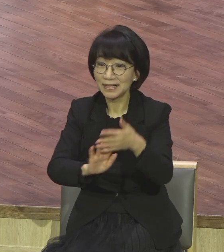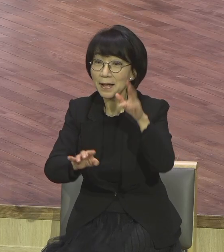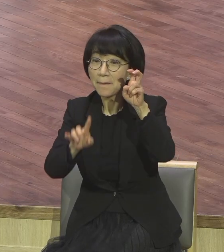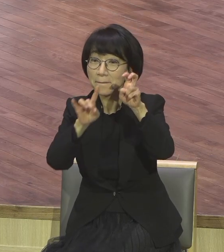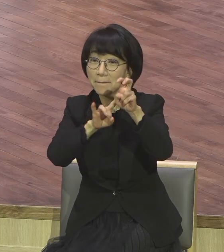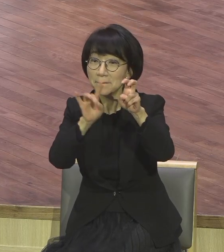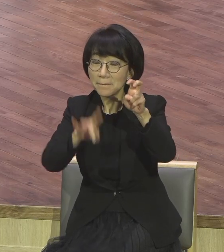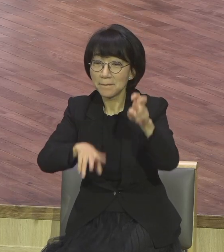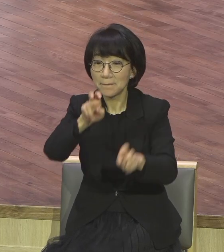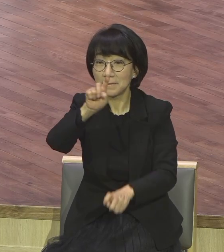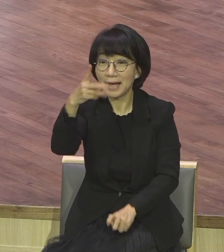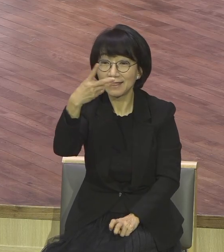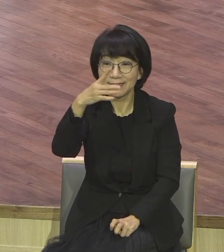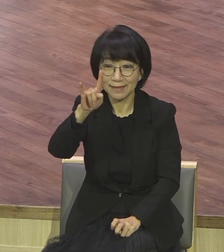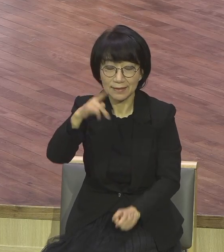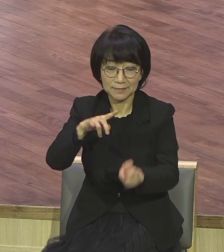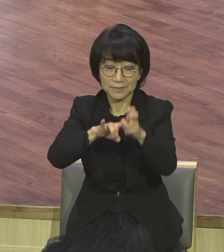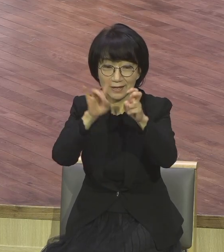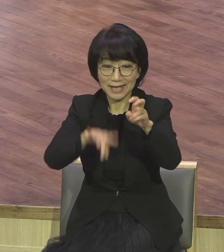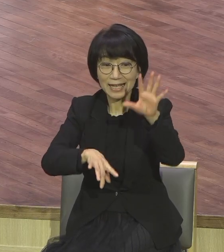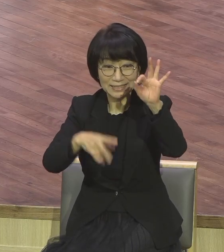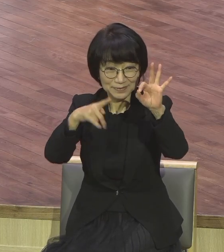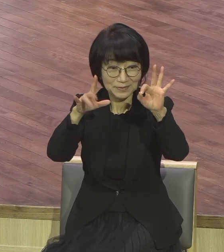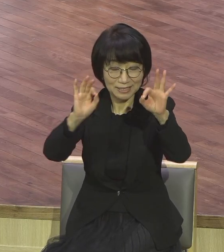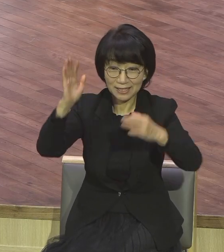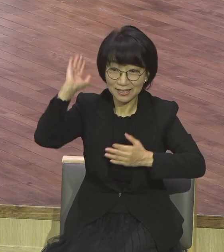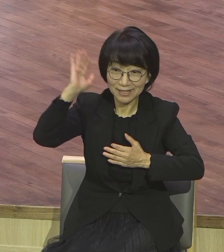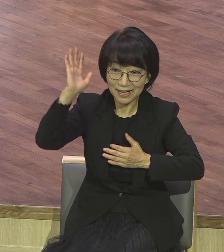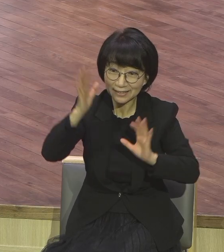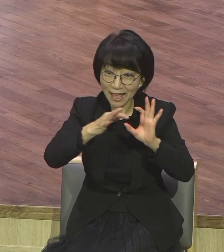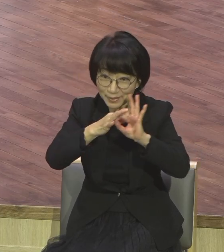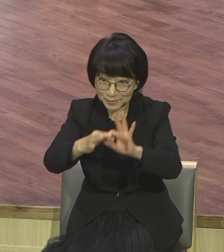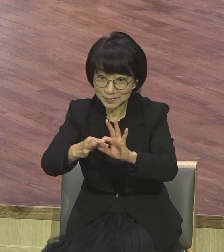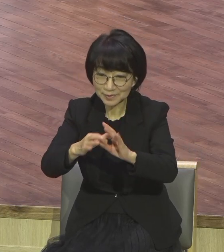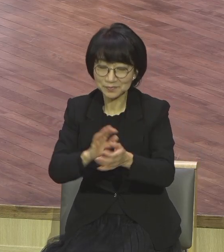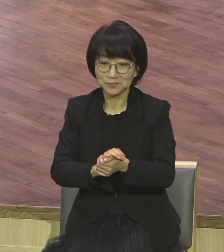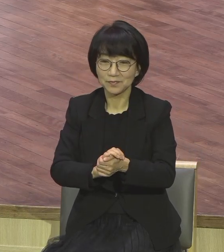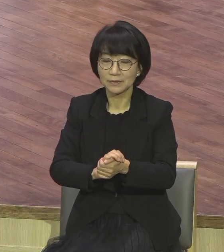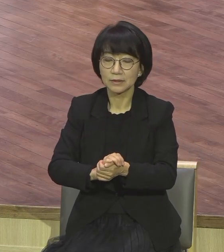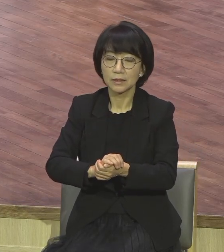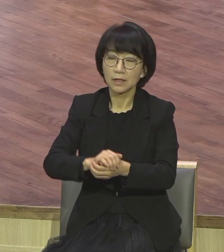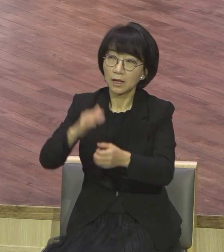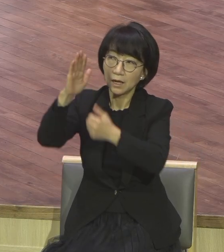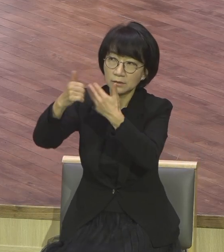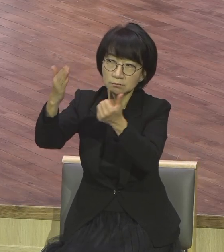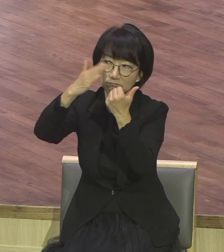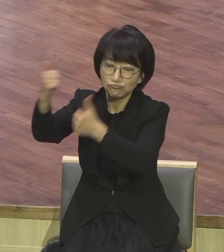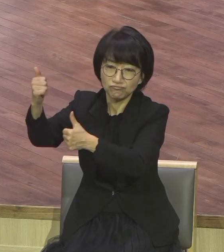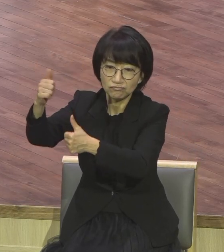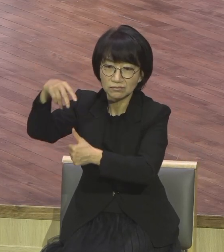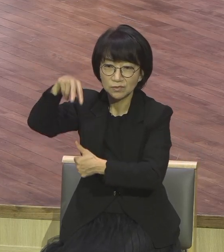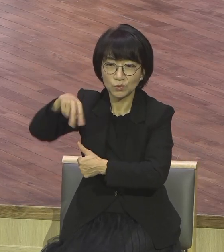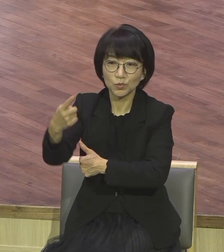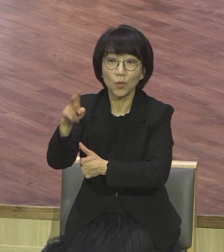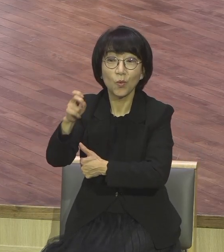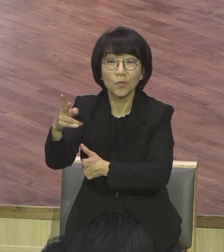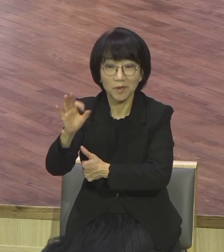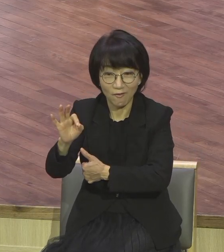살펴보고 있는데 마태복음 10장은 소명장 사명장 또 제자 파송장